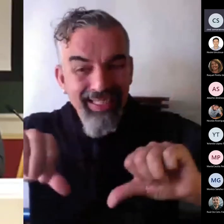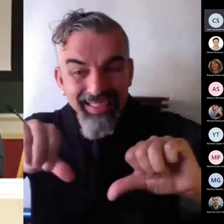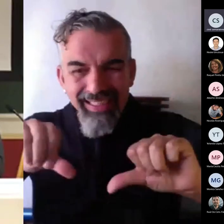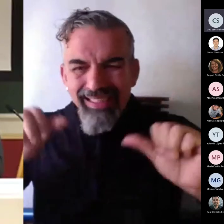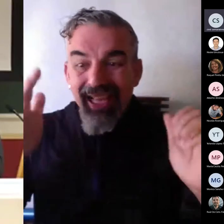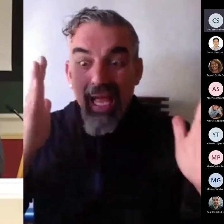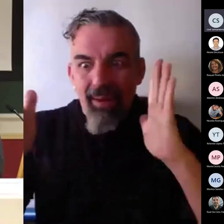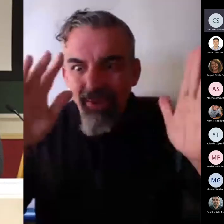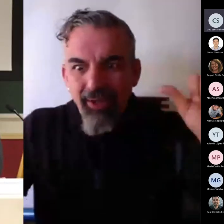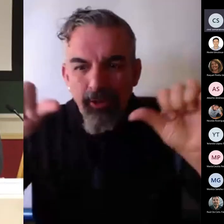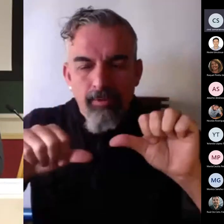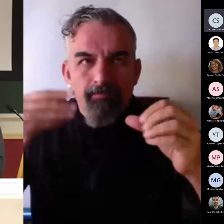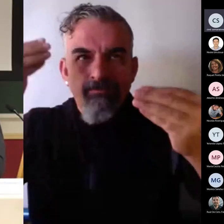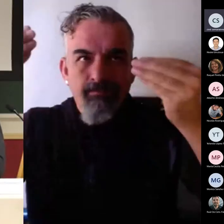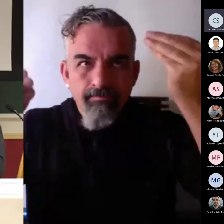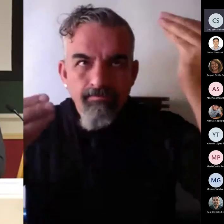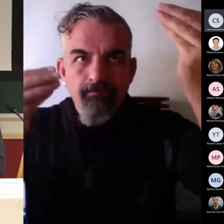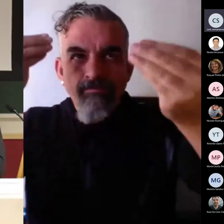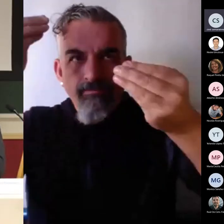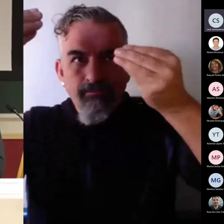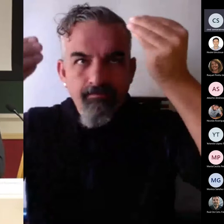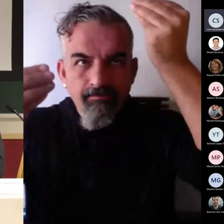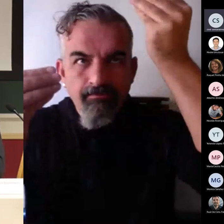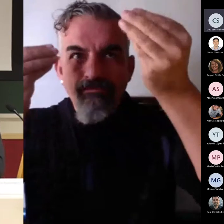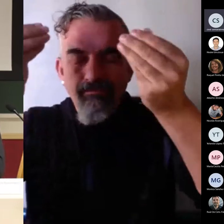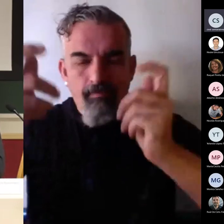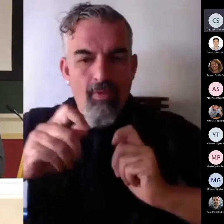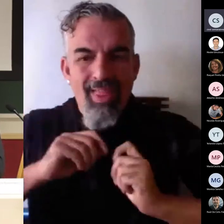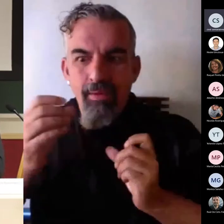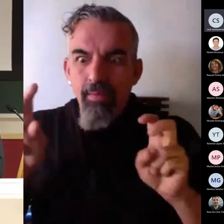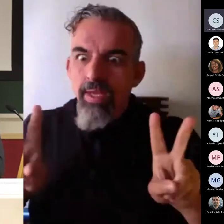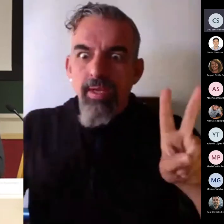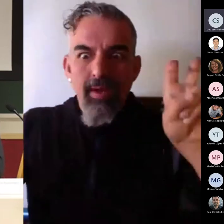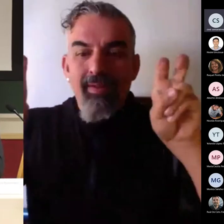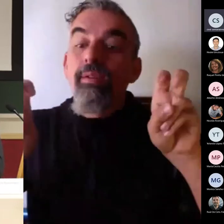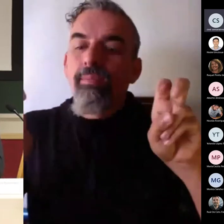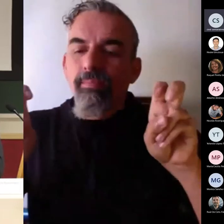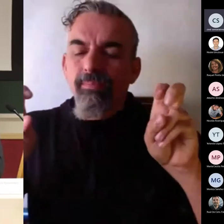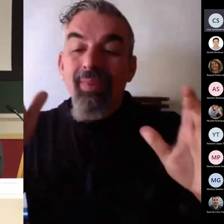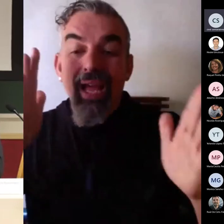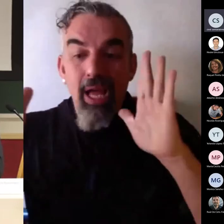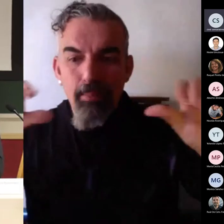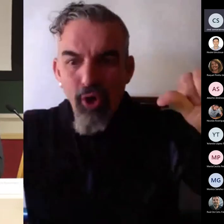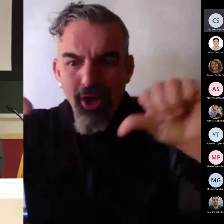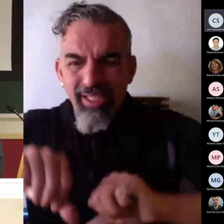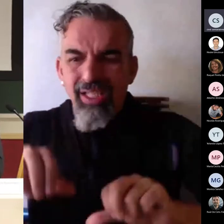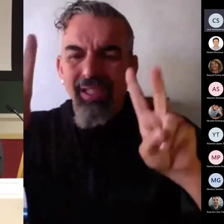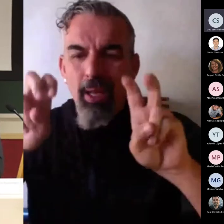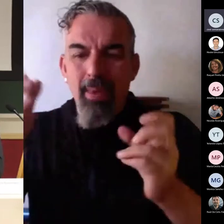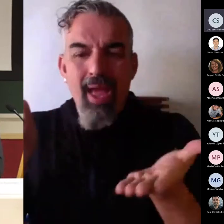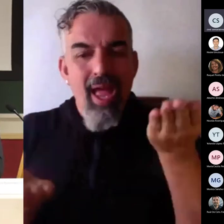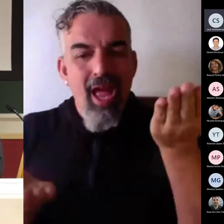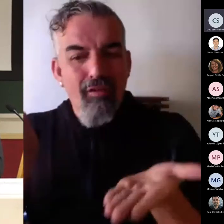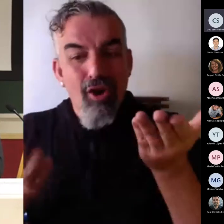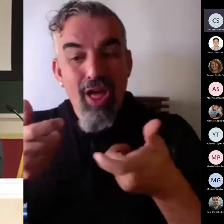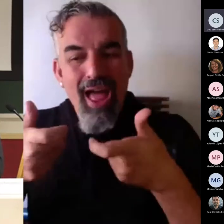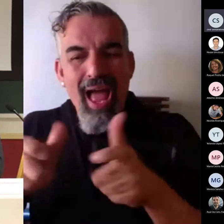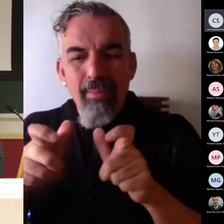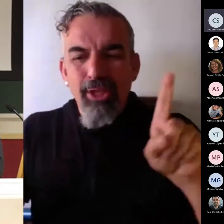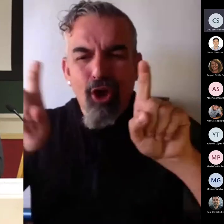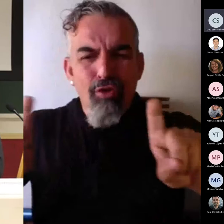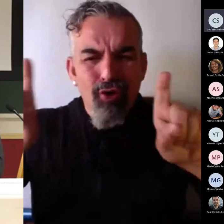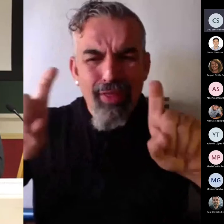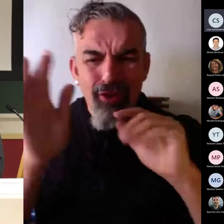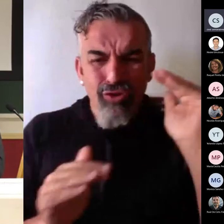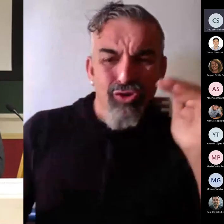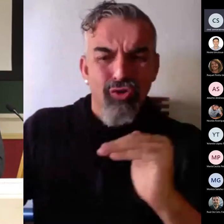fundamentales que han ayudado mucho, no solo a la evaluación en el ámbito de la educación superior, sino también a la metodología.